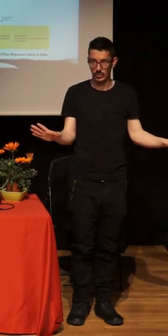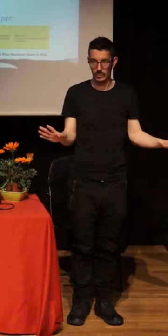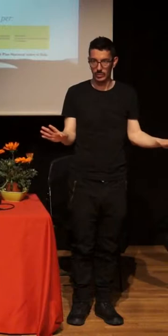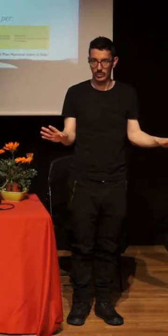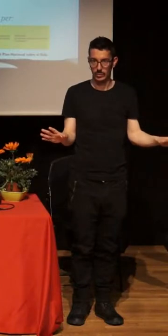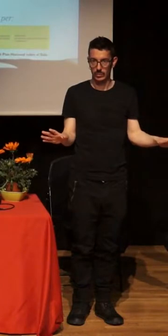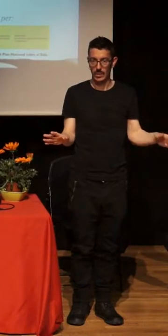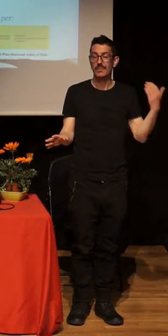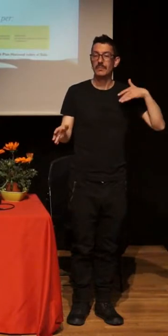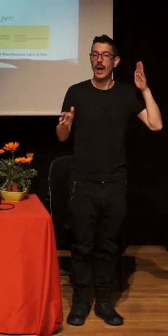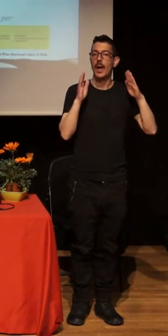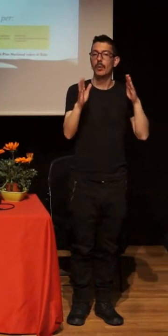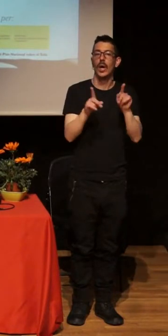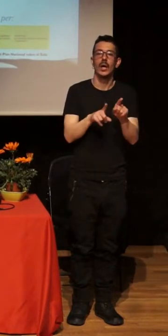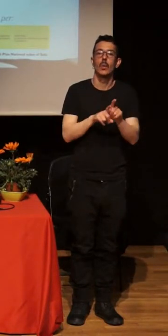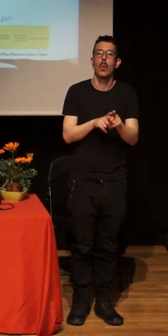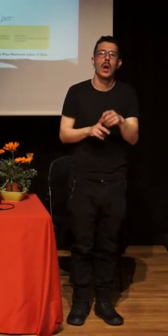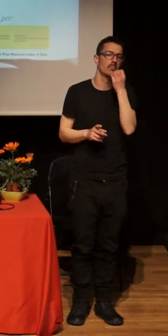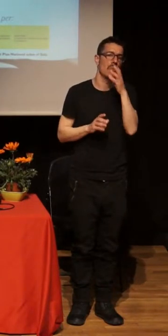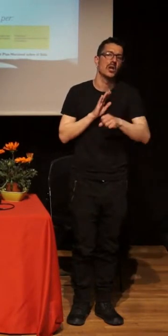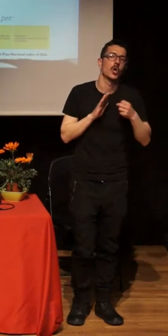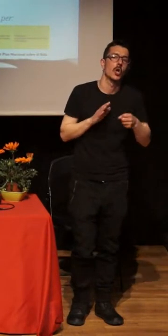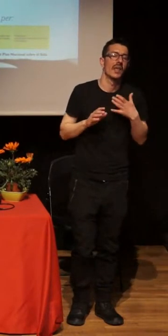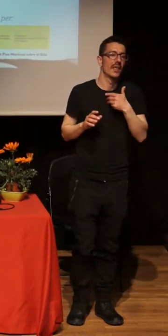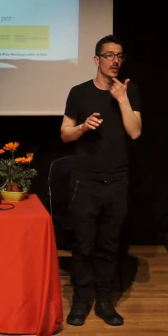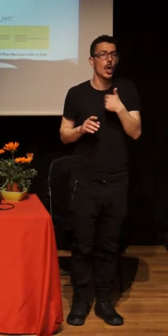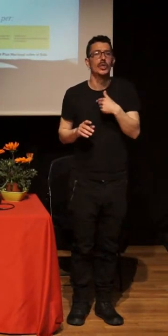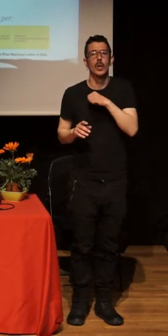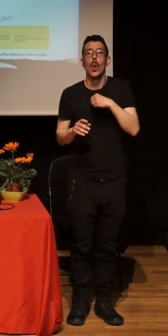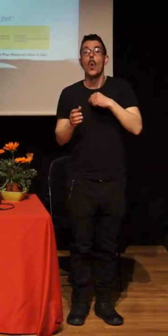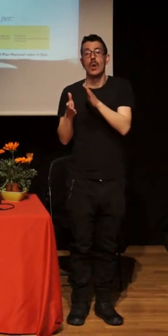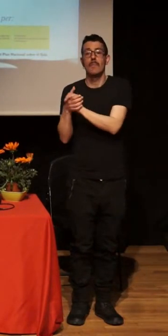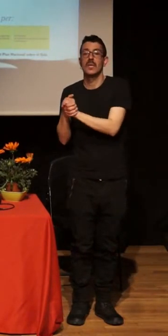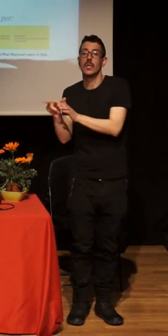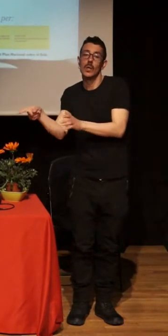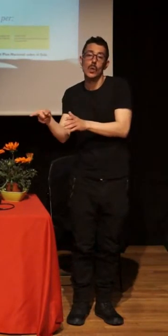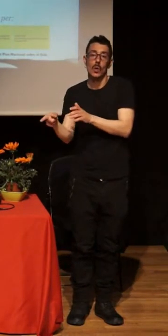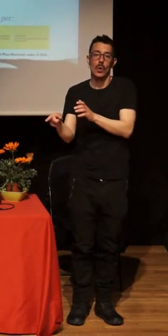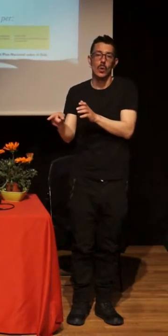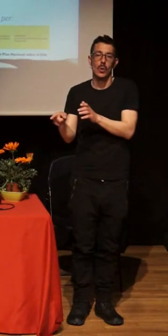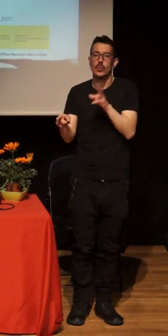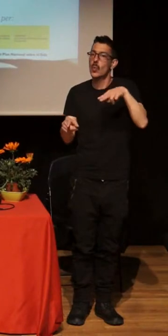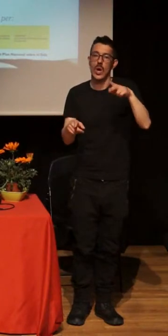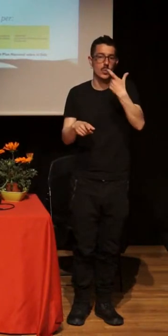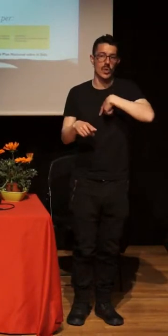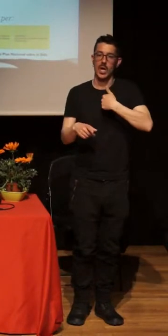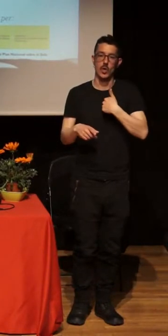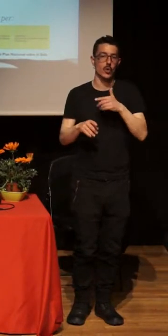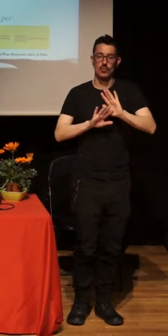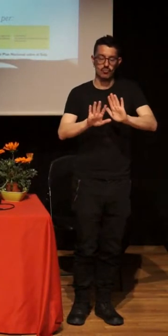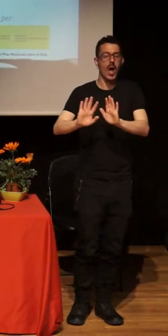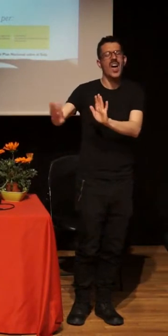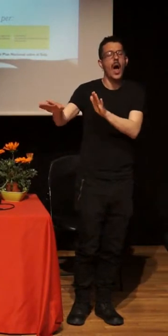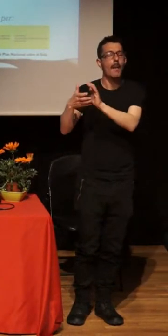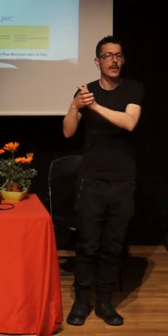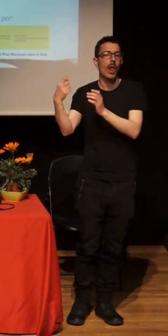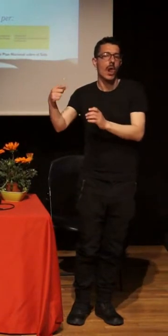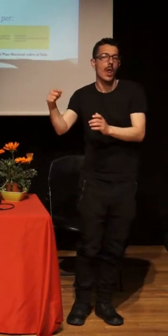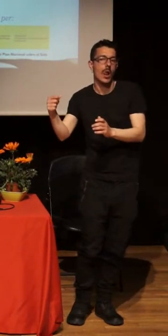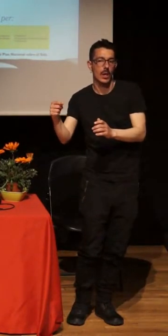tolerancia, yo tengo un amigo que… estábamos en aquel discurso. Un pasado más reciente nos sitúa con la aparición de Targa.